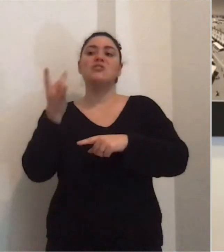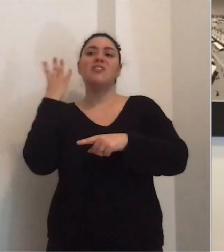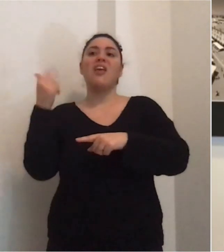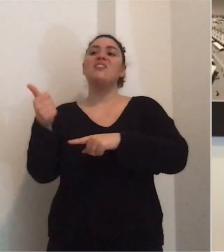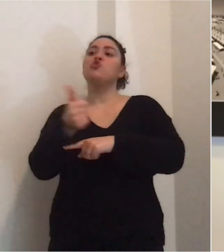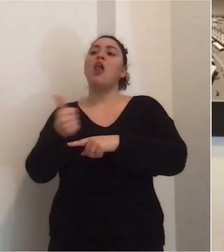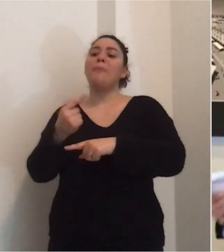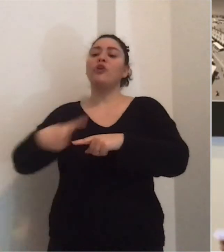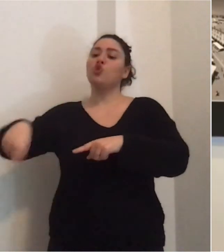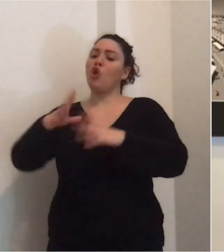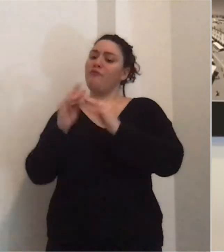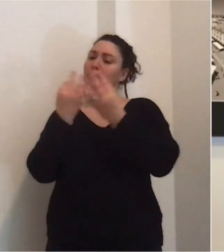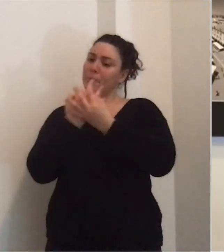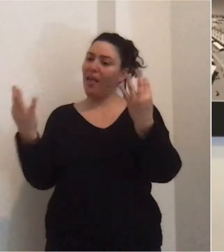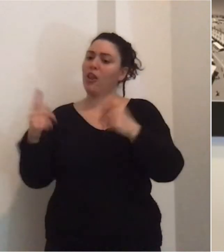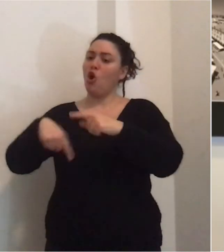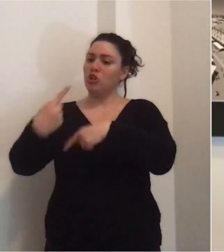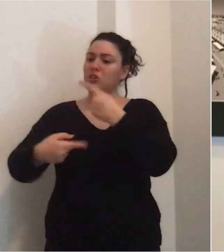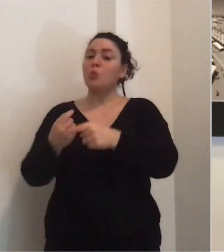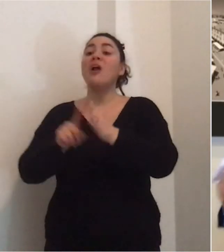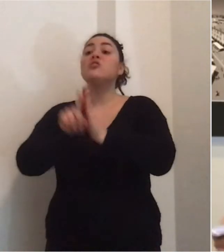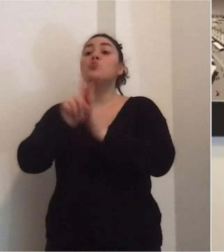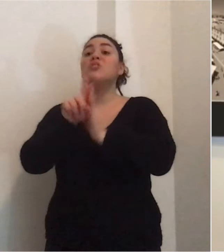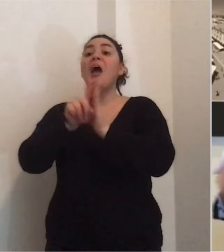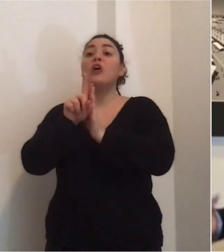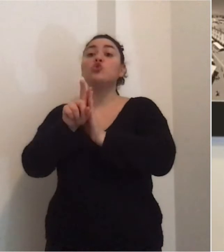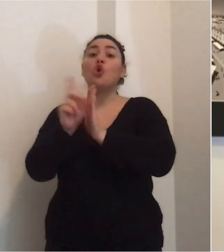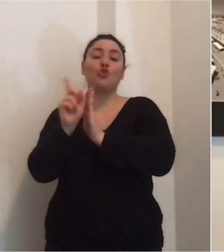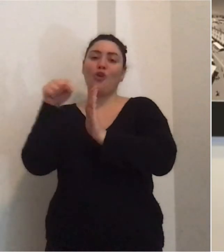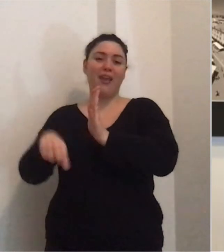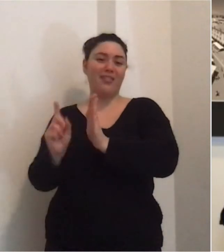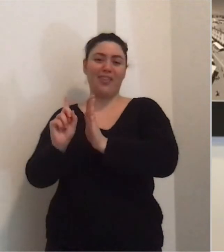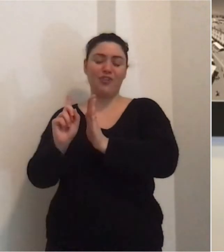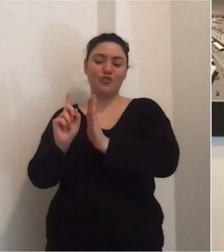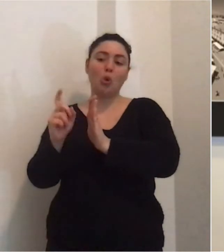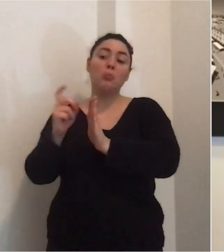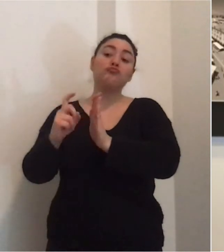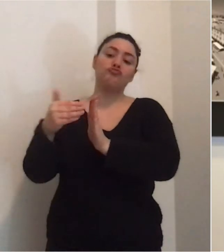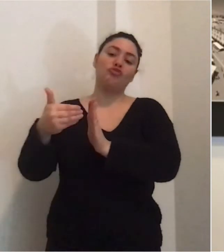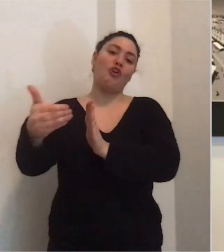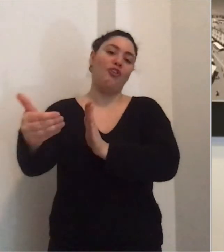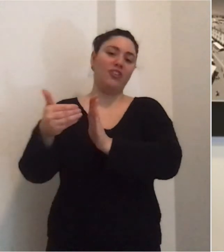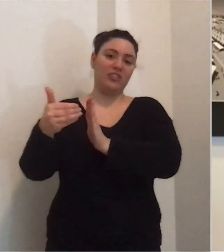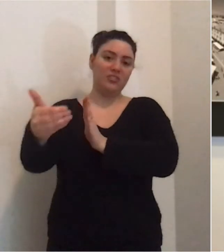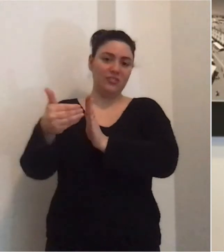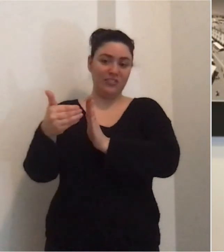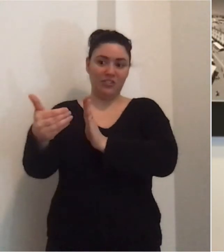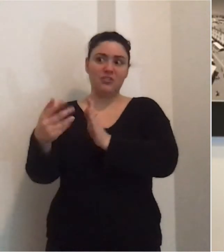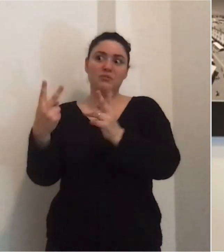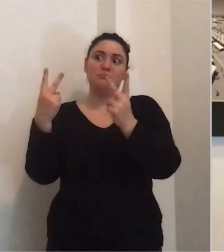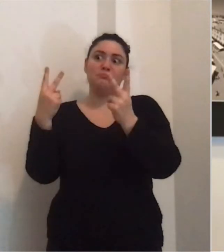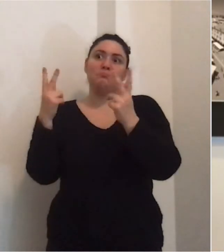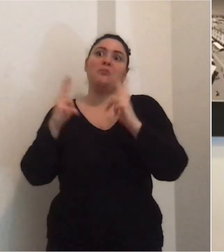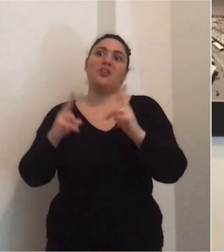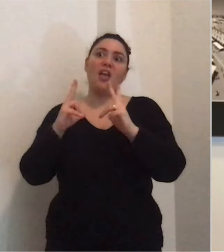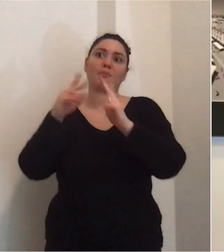isolamento i risultati si vedranno tra pochi giorni ancora dovremo vedere qualche numero